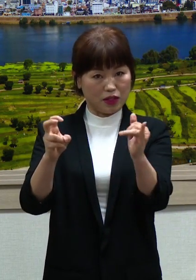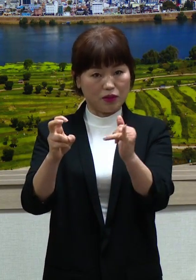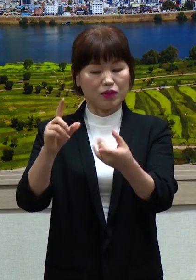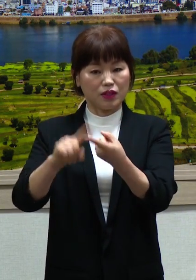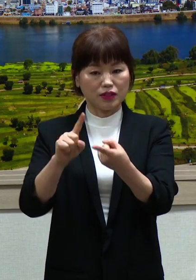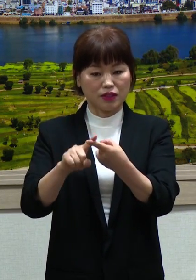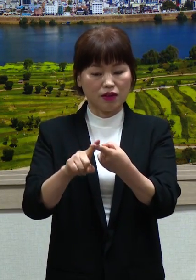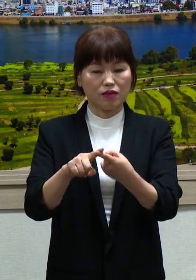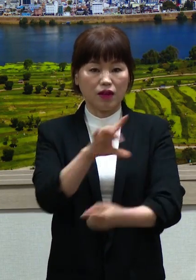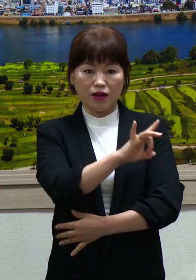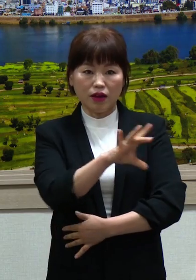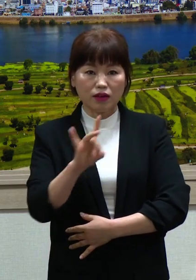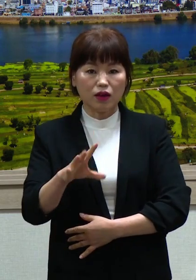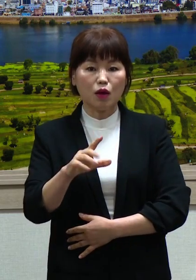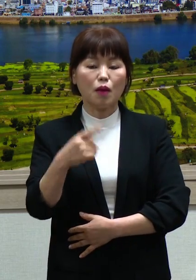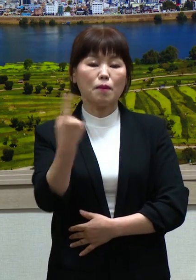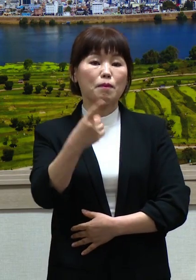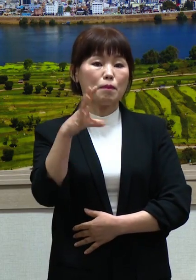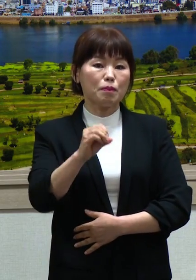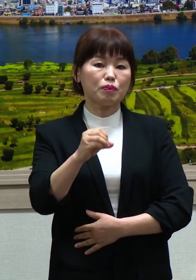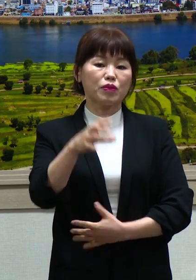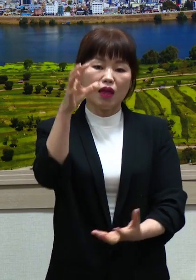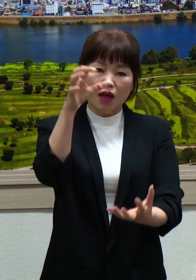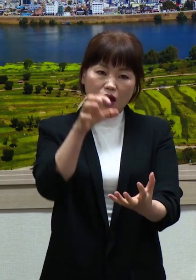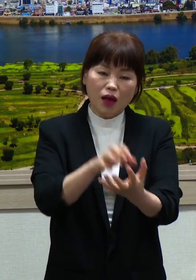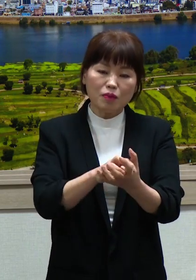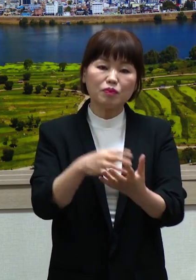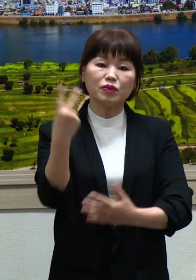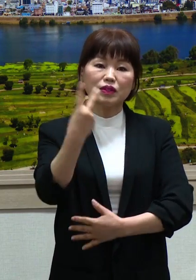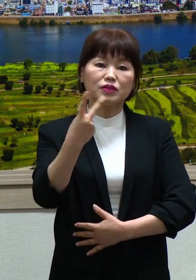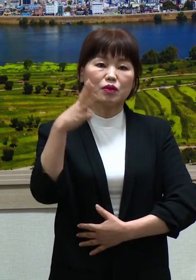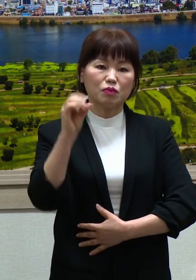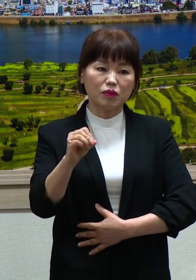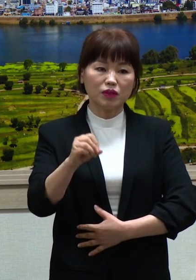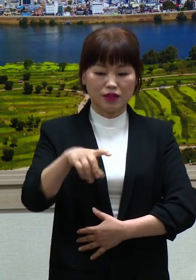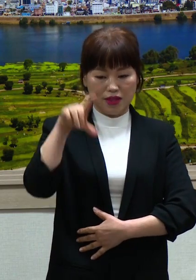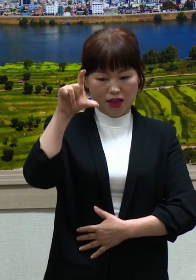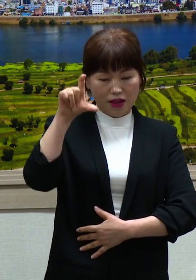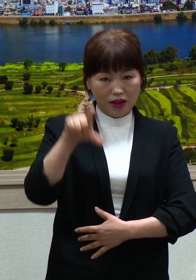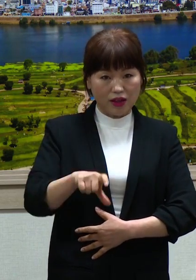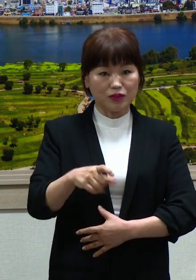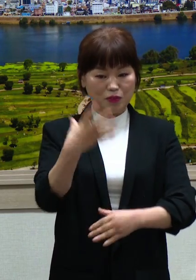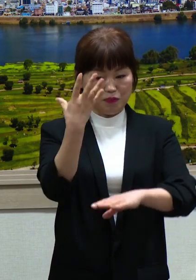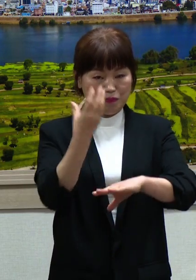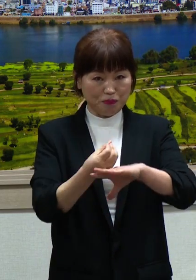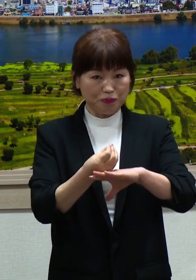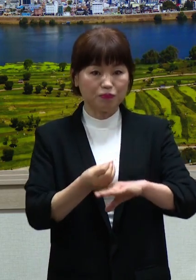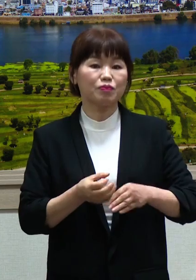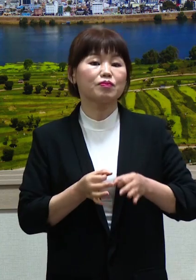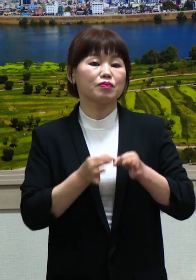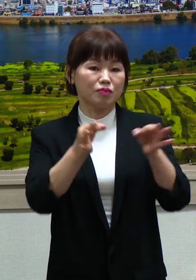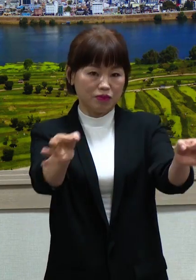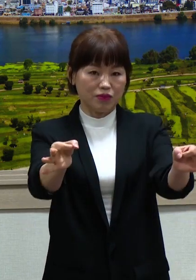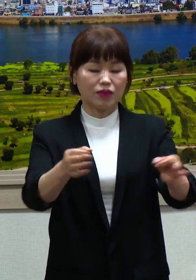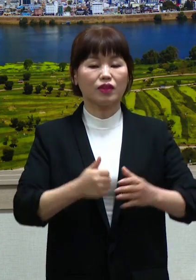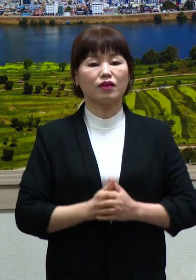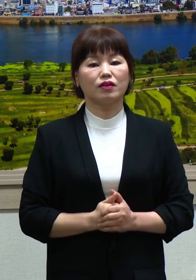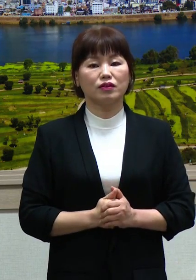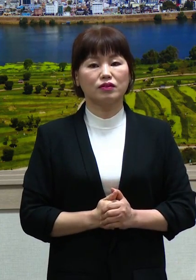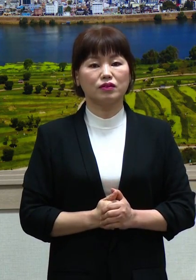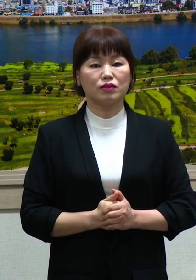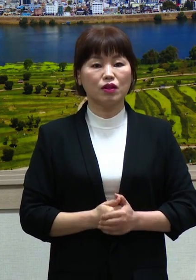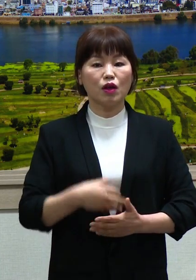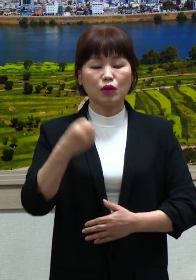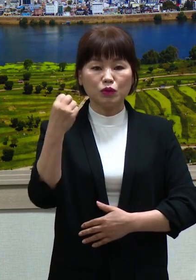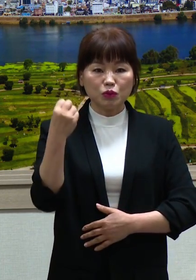100만원씩 총 2천만원을 양평 통보로 지급할 예정입니다. 마지막으로 법인택시